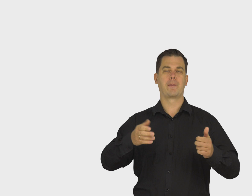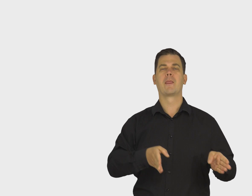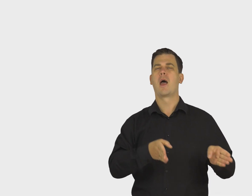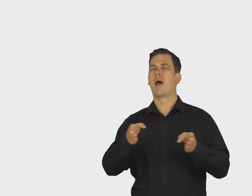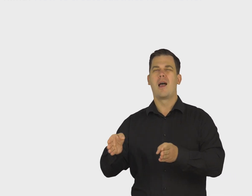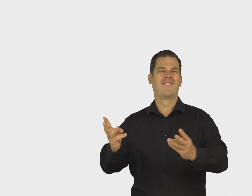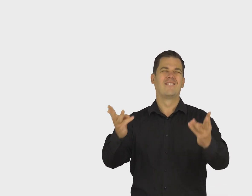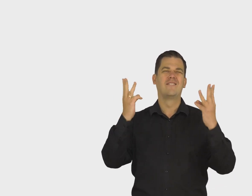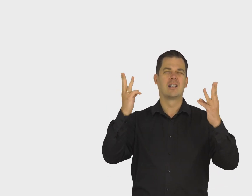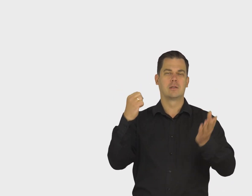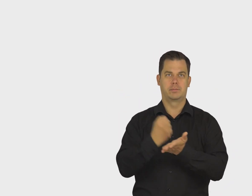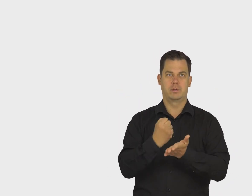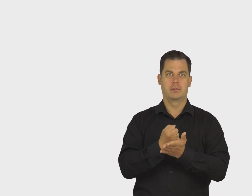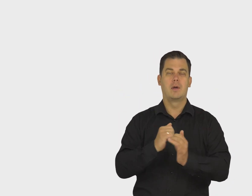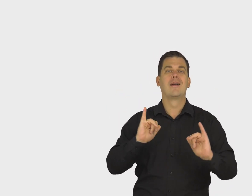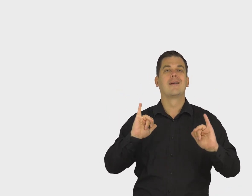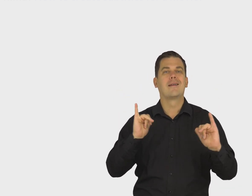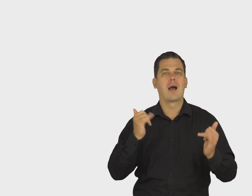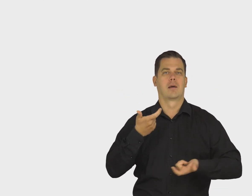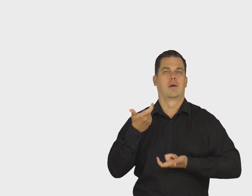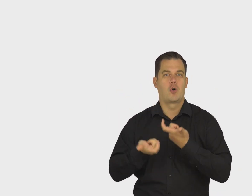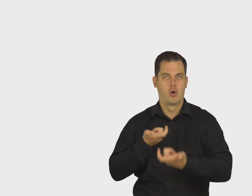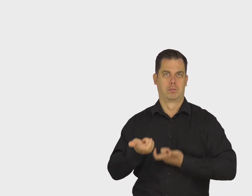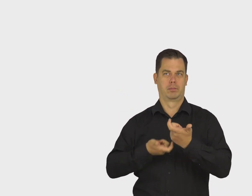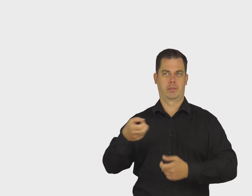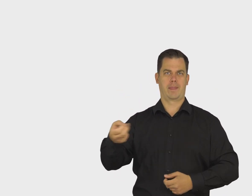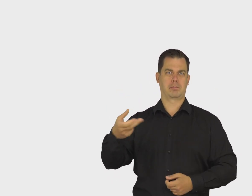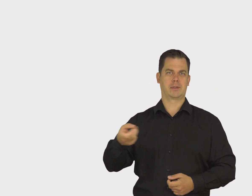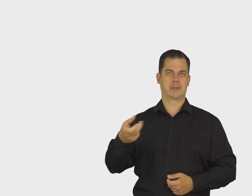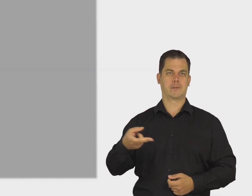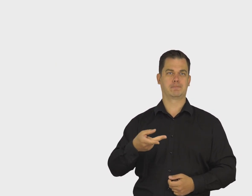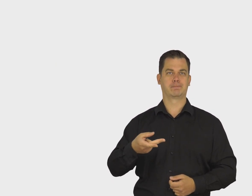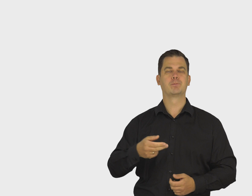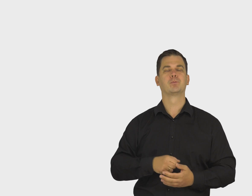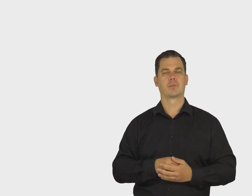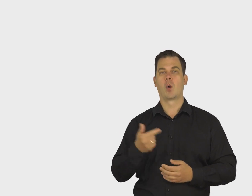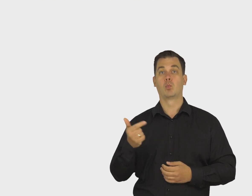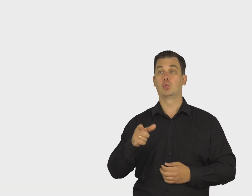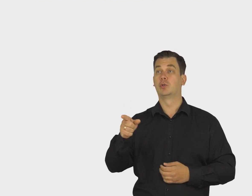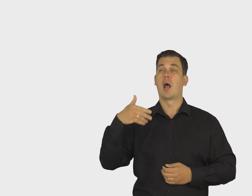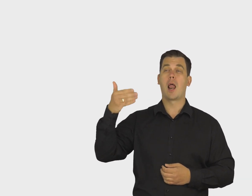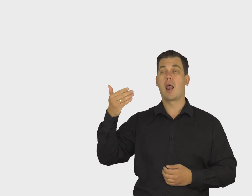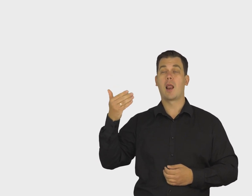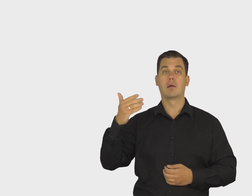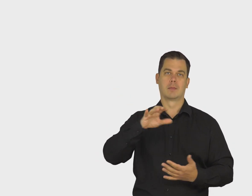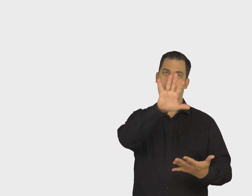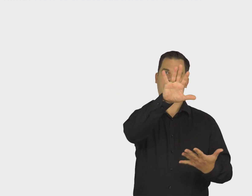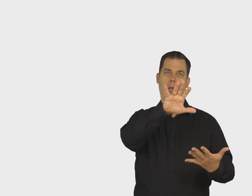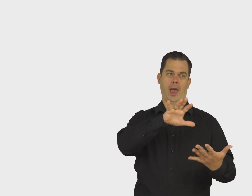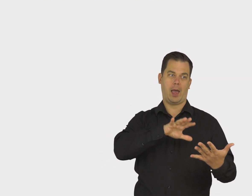do najważniejszej sprawy. Jak stworzyć napisy do filmu? Najpierw przygotuj cały tekst. Sprawdź go,